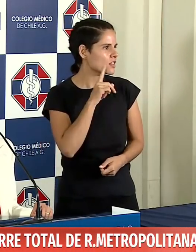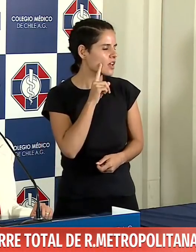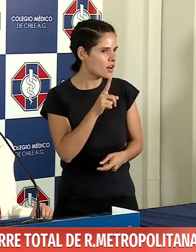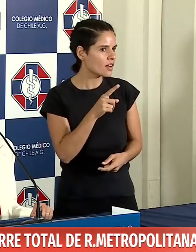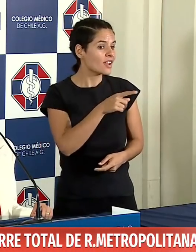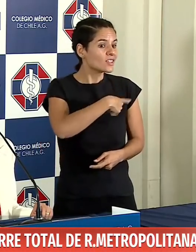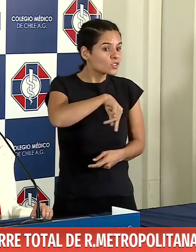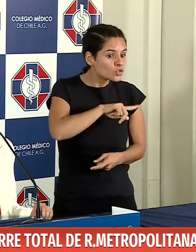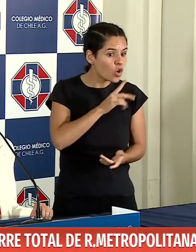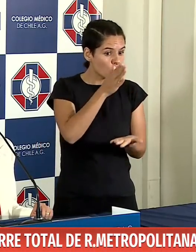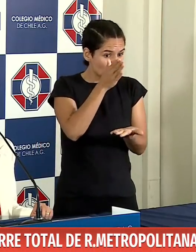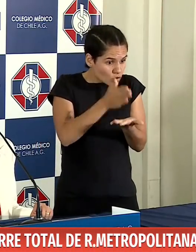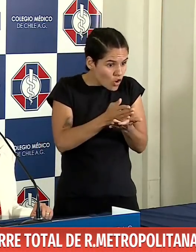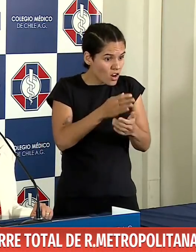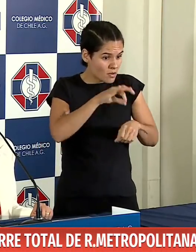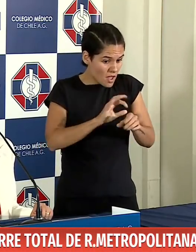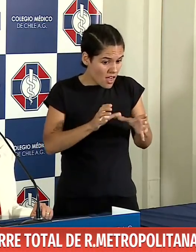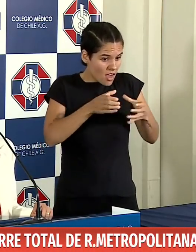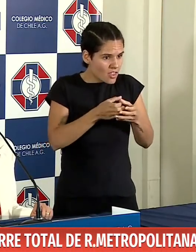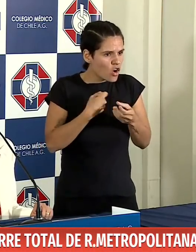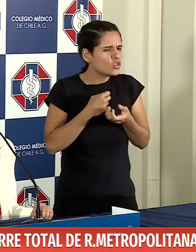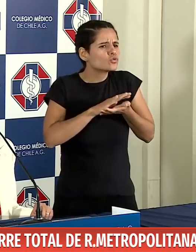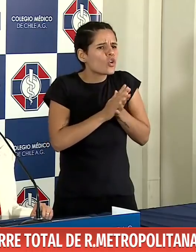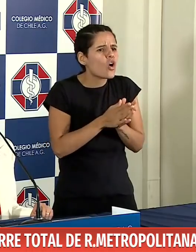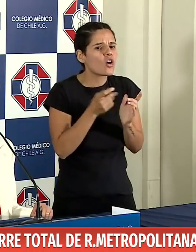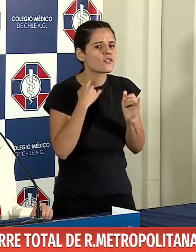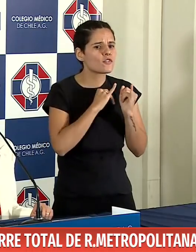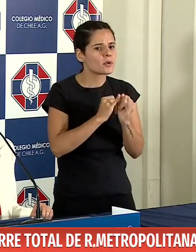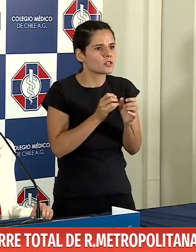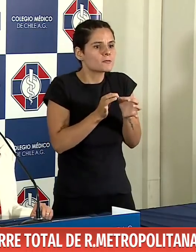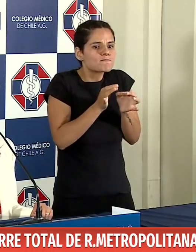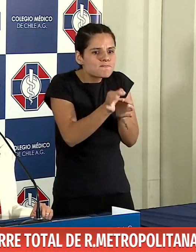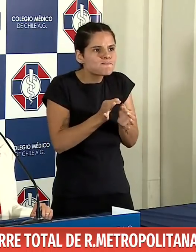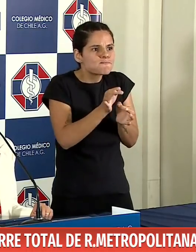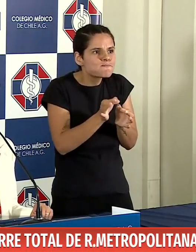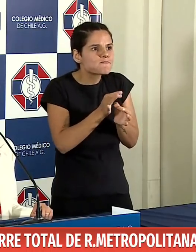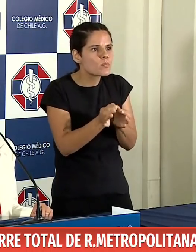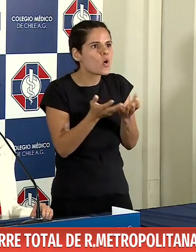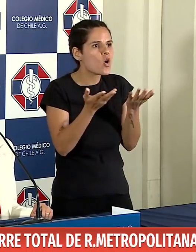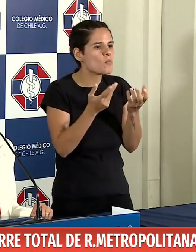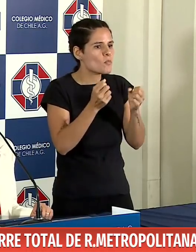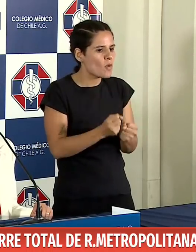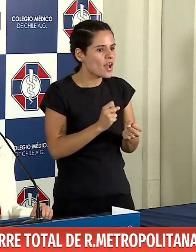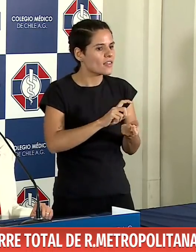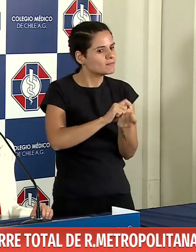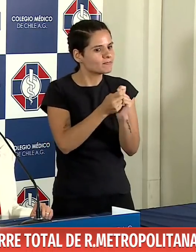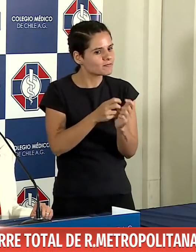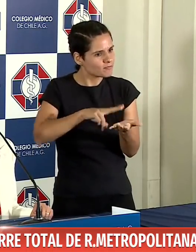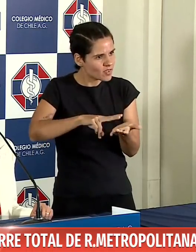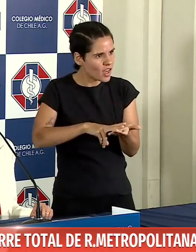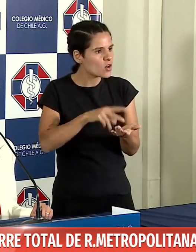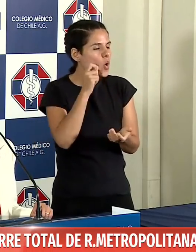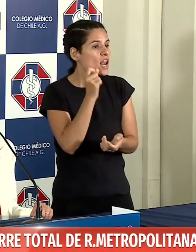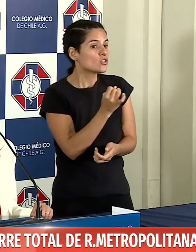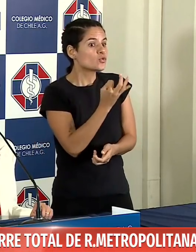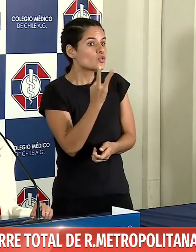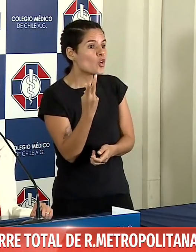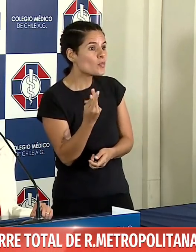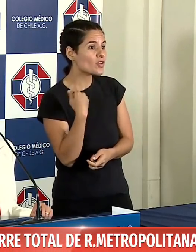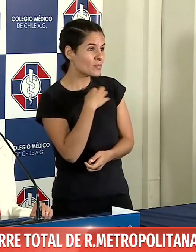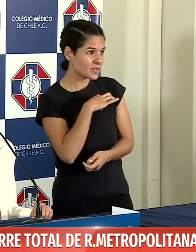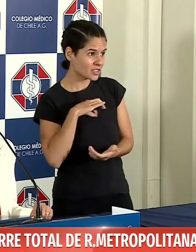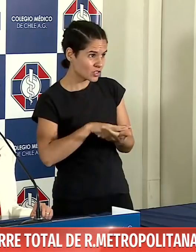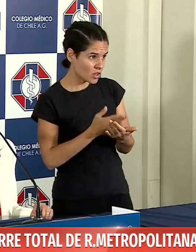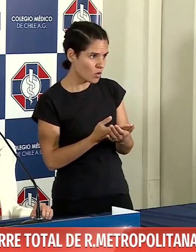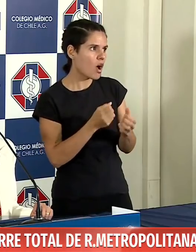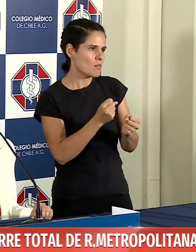aportarle elementos de cómo esta se ha implementado, de los números que ha presentado el ministro para poder